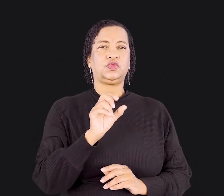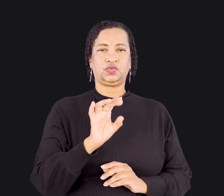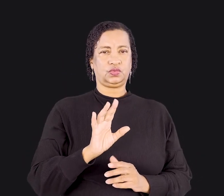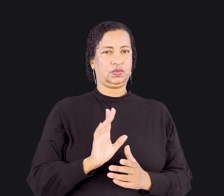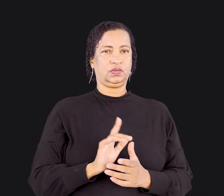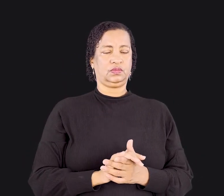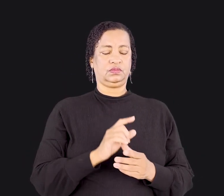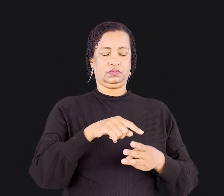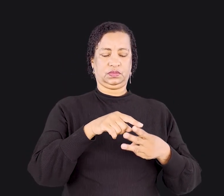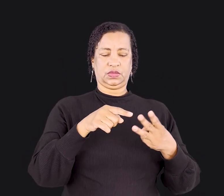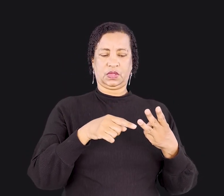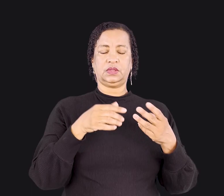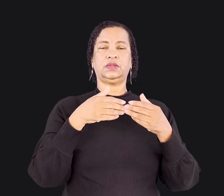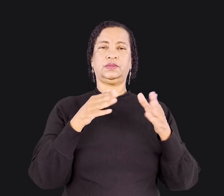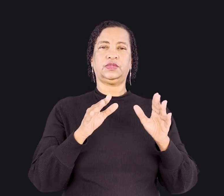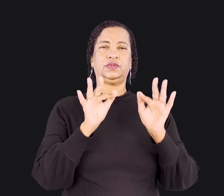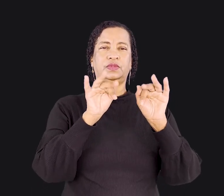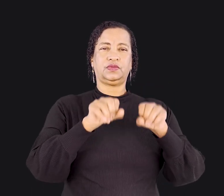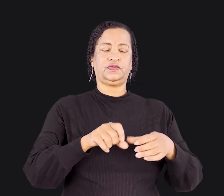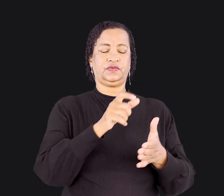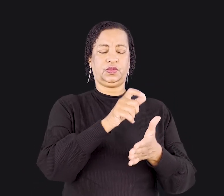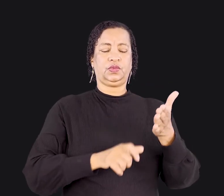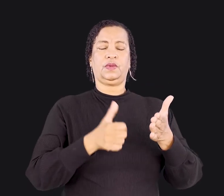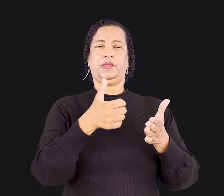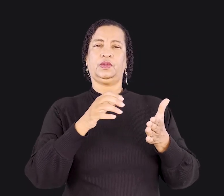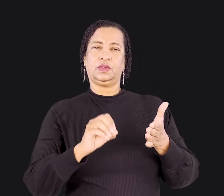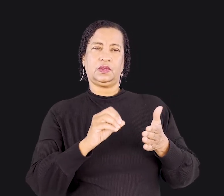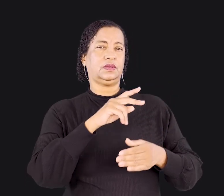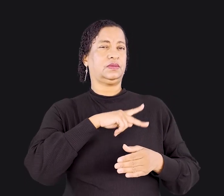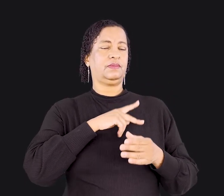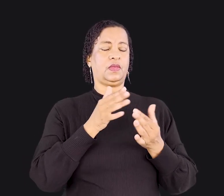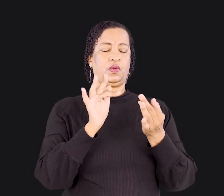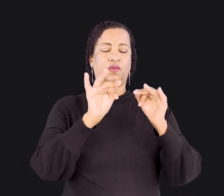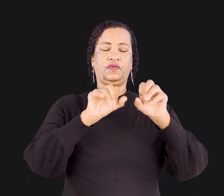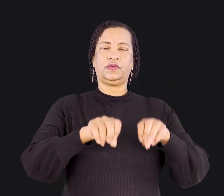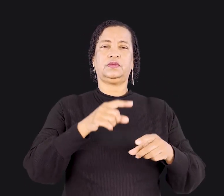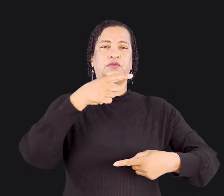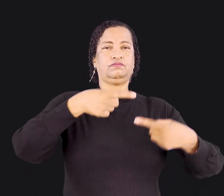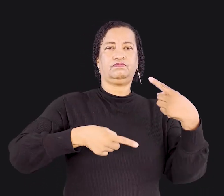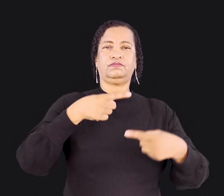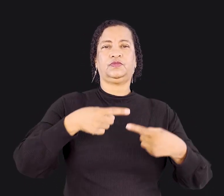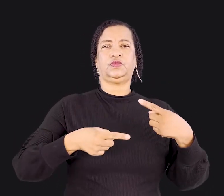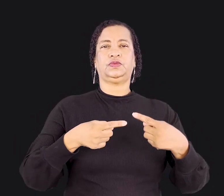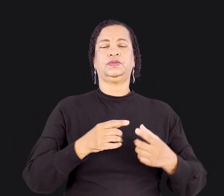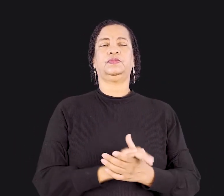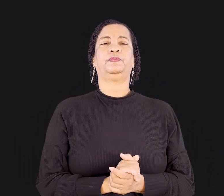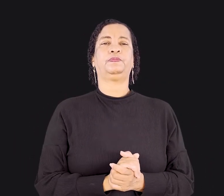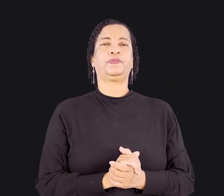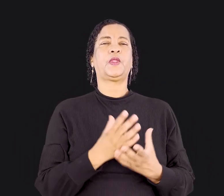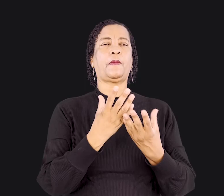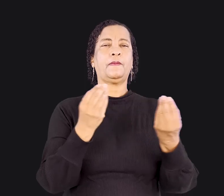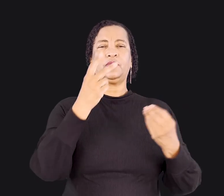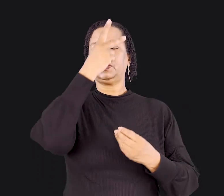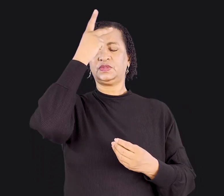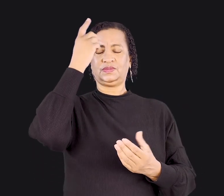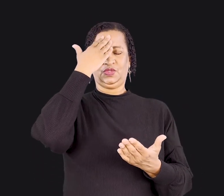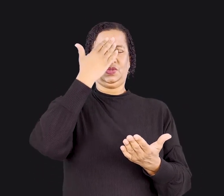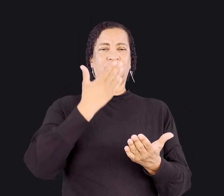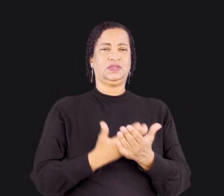princípios estão no final do capítulo 10, onde Paulo finaliza a discussão. Há muitas pessoas que creem em